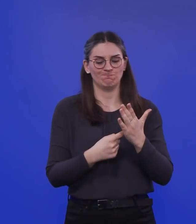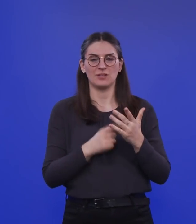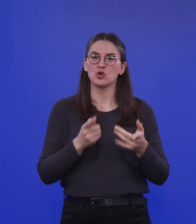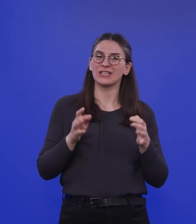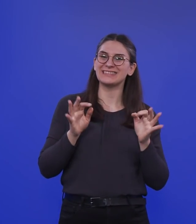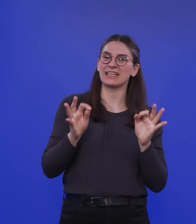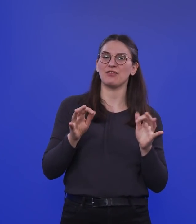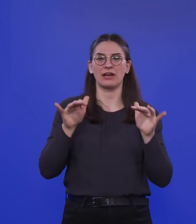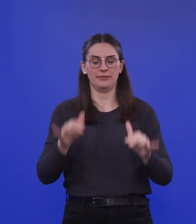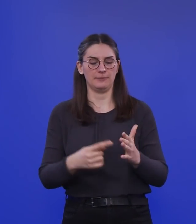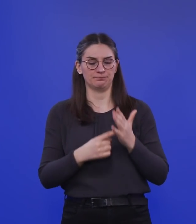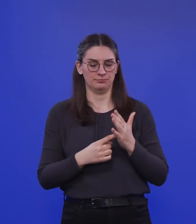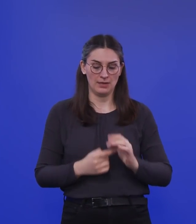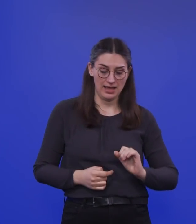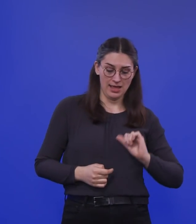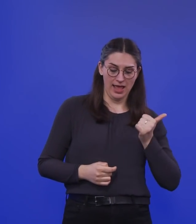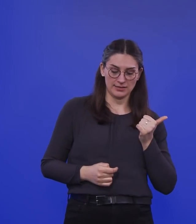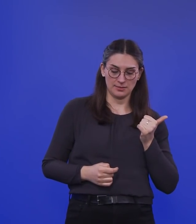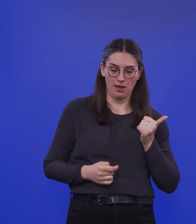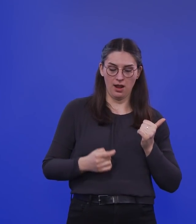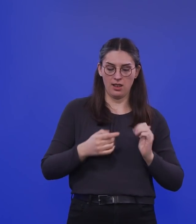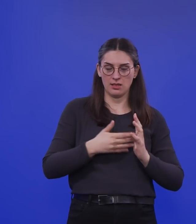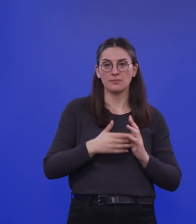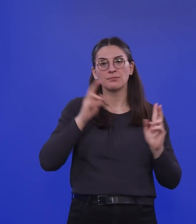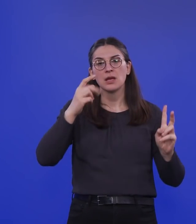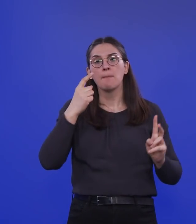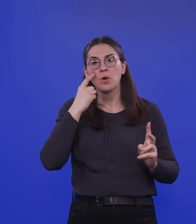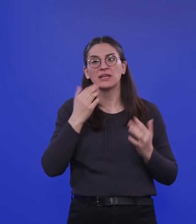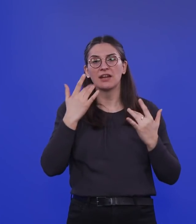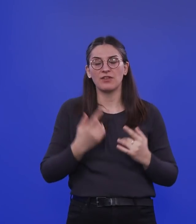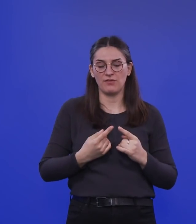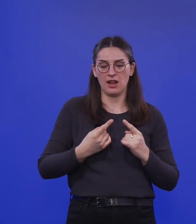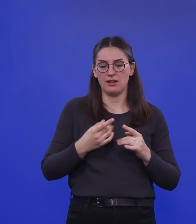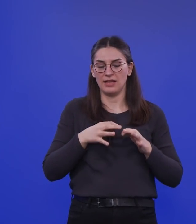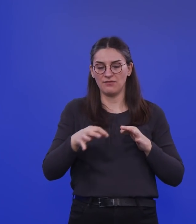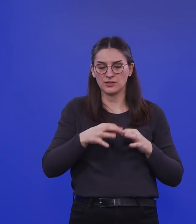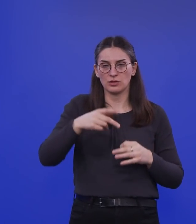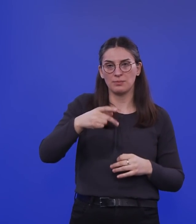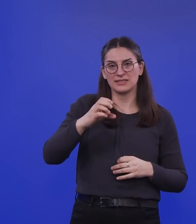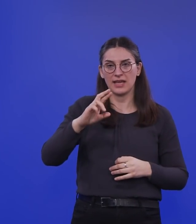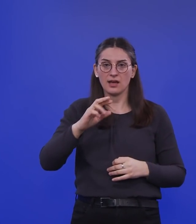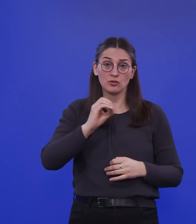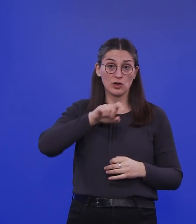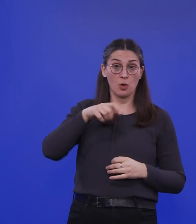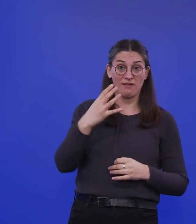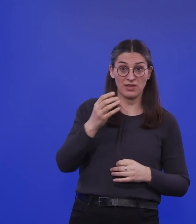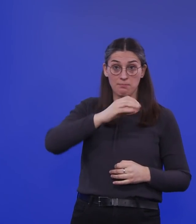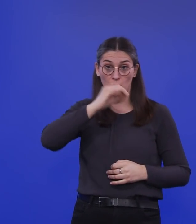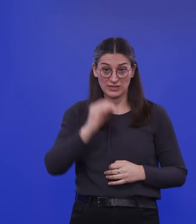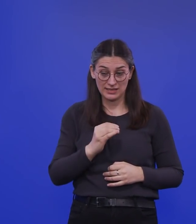In der ersten Runde eine momentanen Prävalenz in der PCR von ungefähr 0,4 Prozent. Und in der zweiten Runde dann von